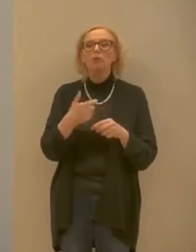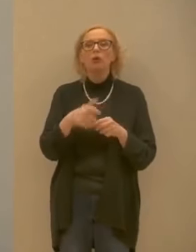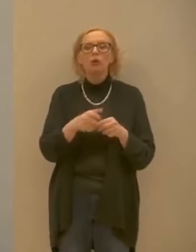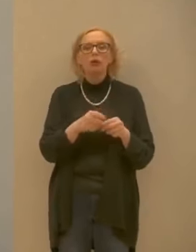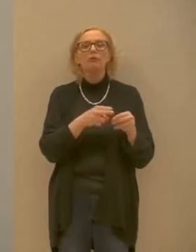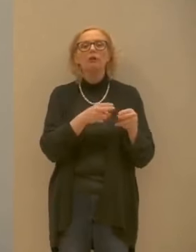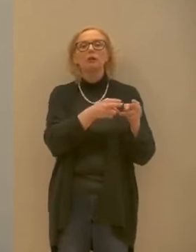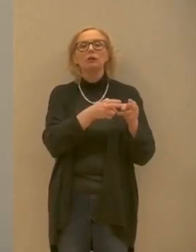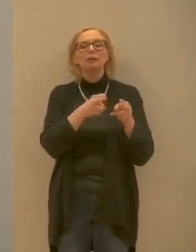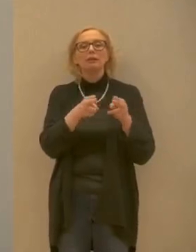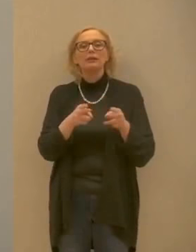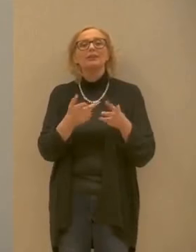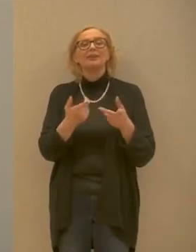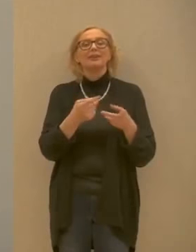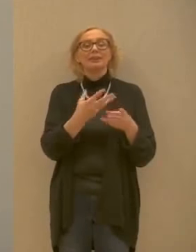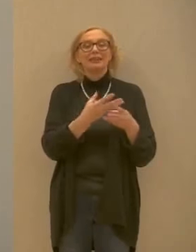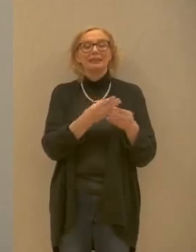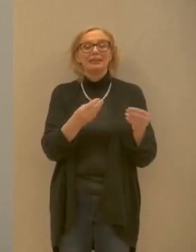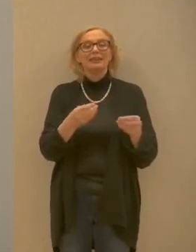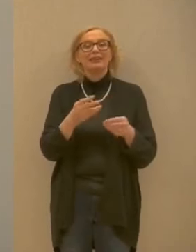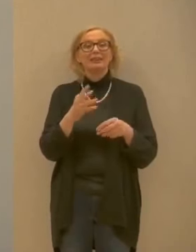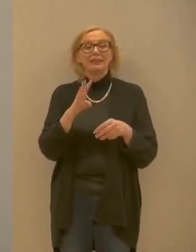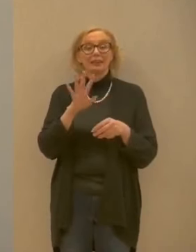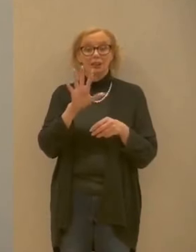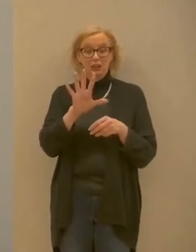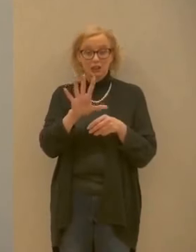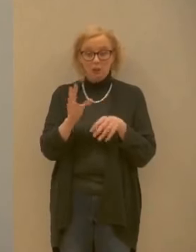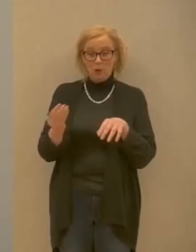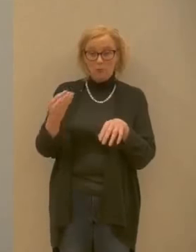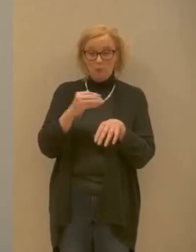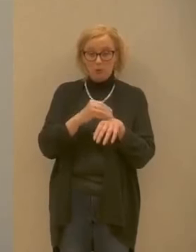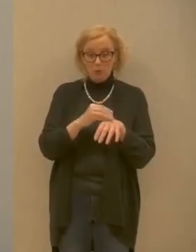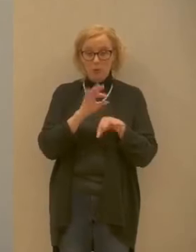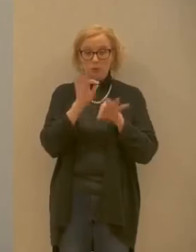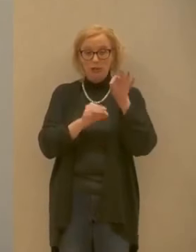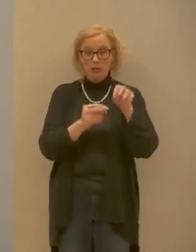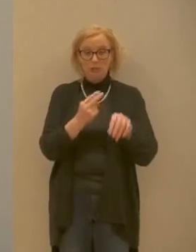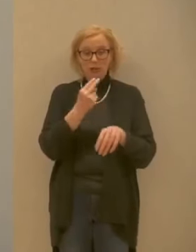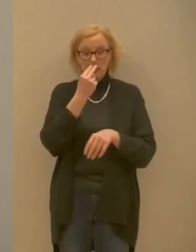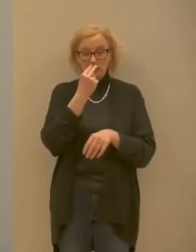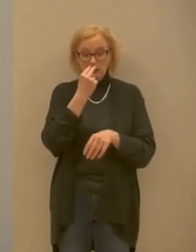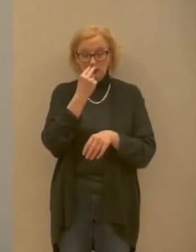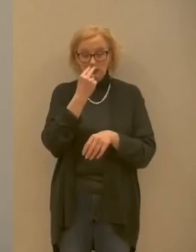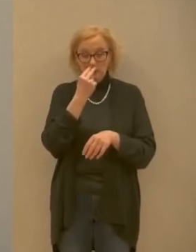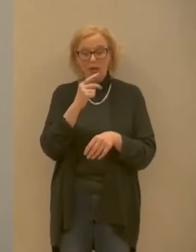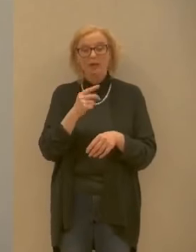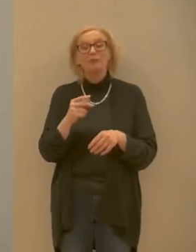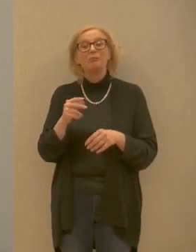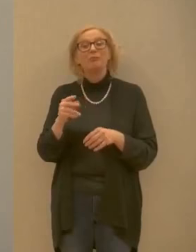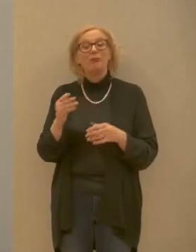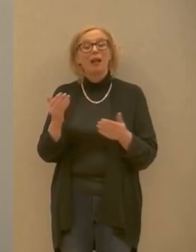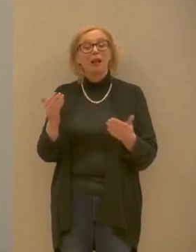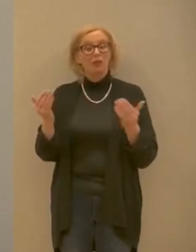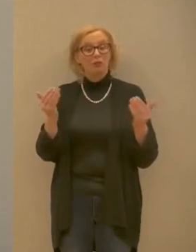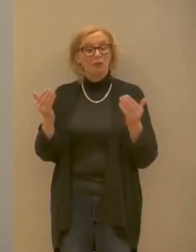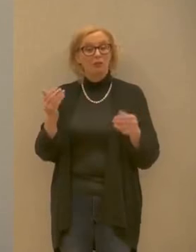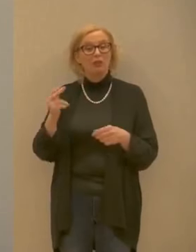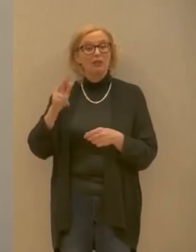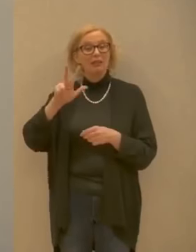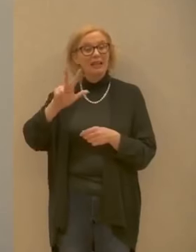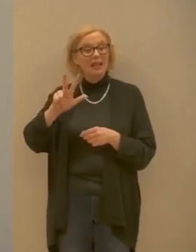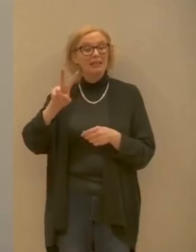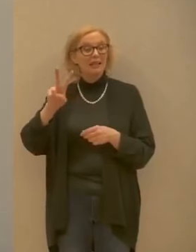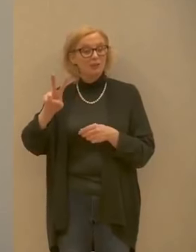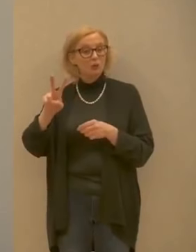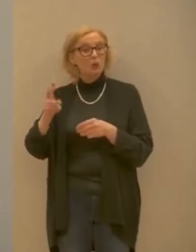pazienti tra ieri e oggi sono 5 in più nei letti di nostra terapia intensiva e 32 in più nei letti complessivi per la gestione